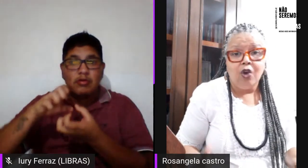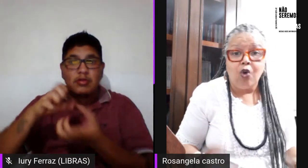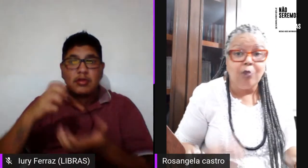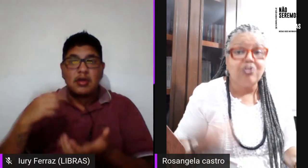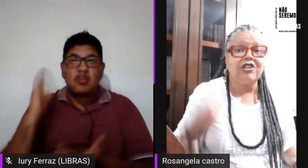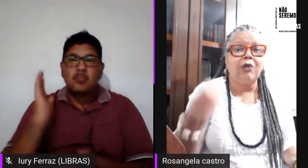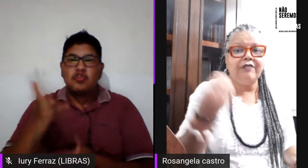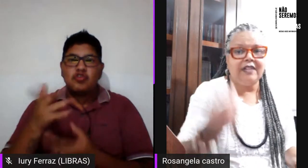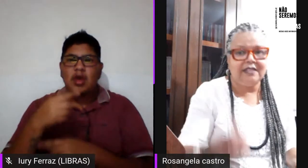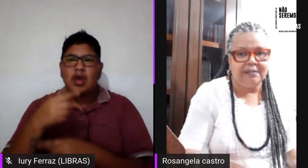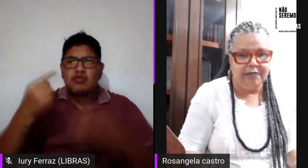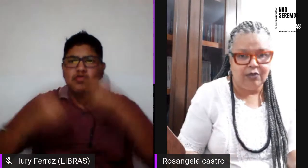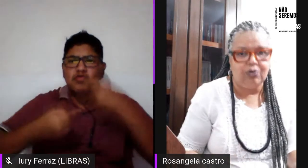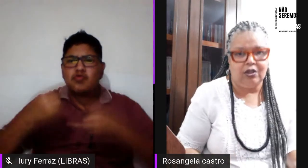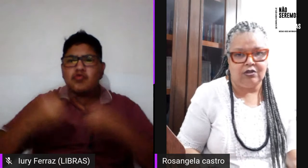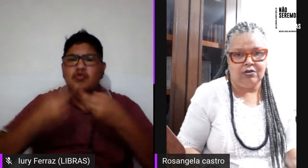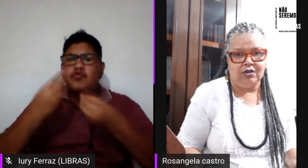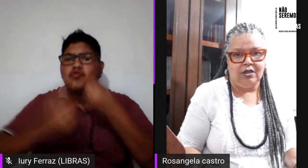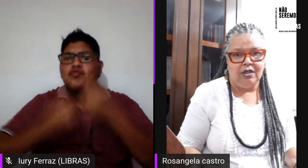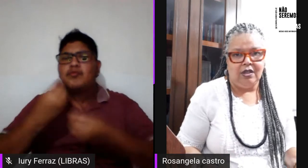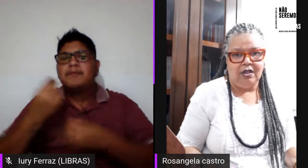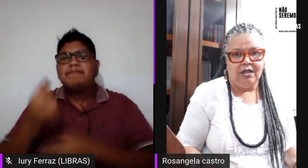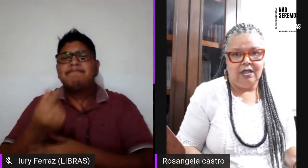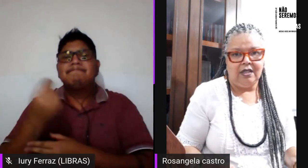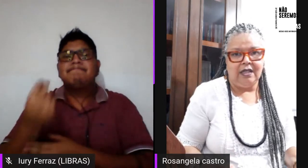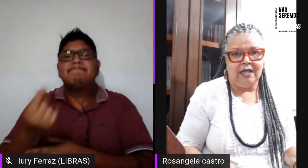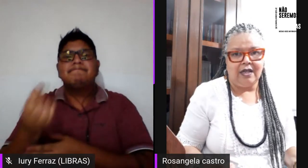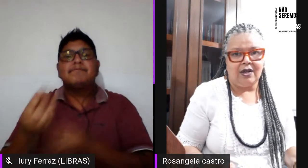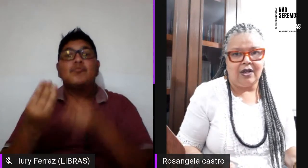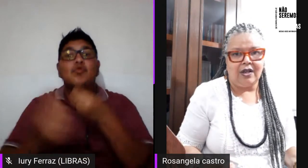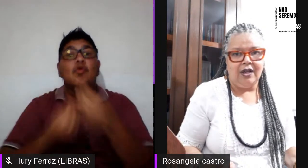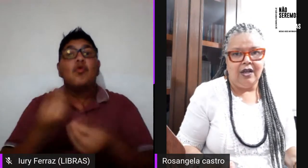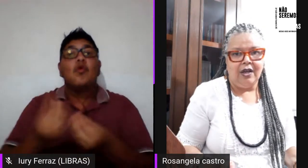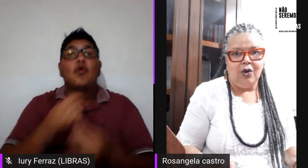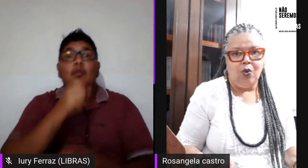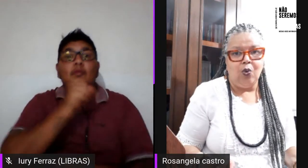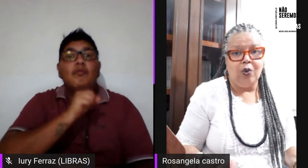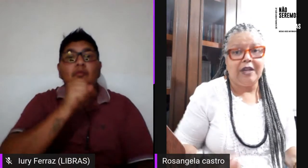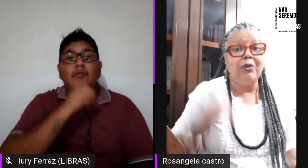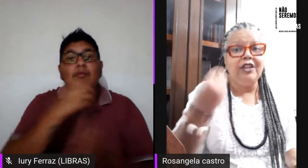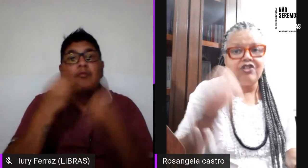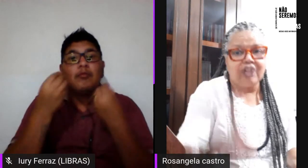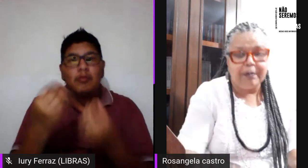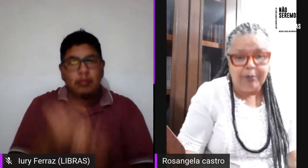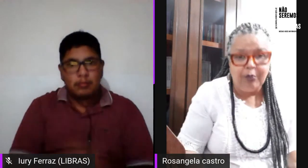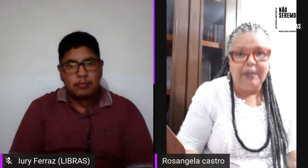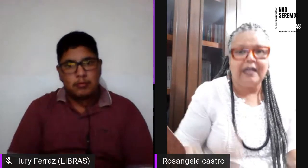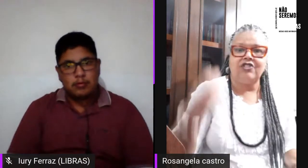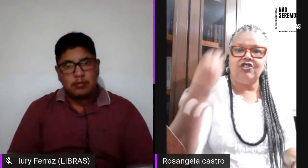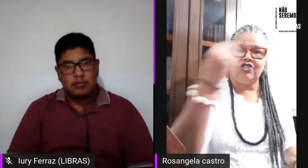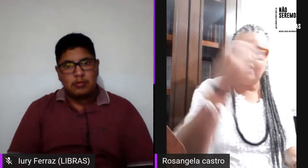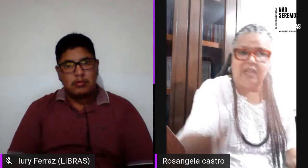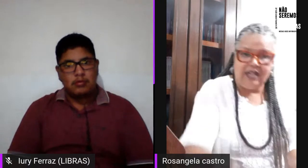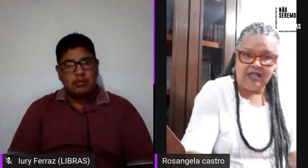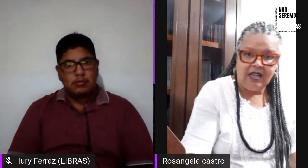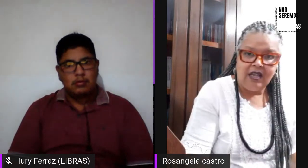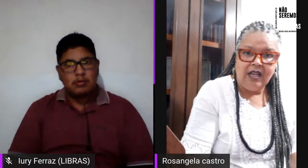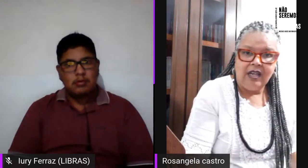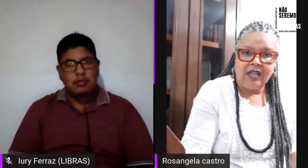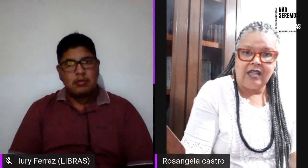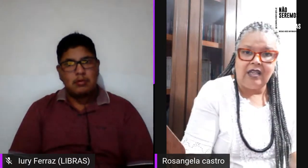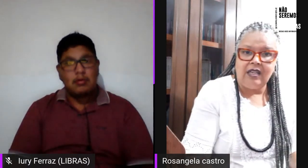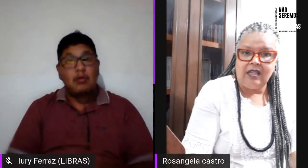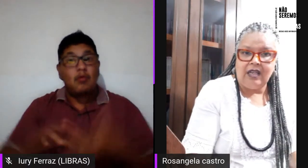como está o envelhecimento nosso né que política pública que a gente tem